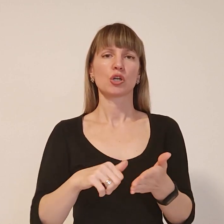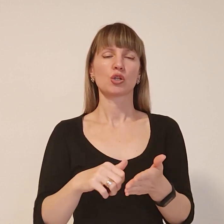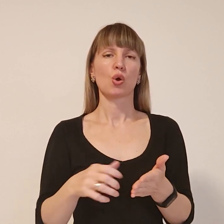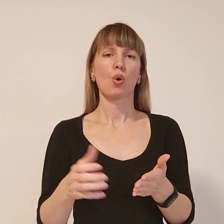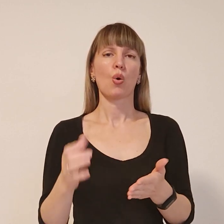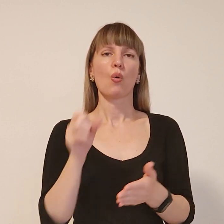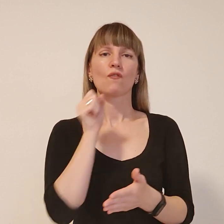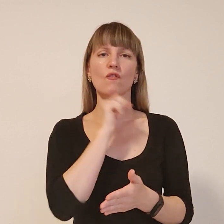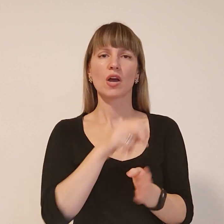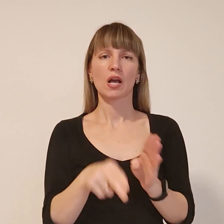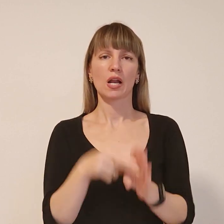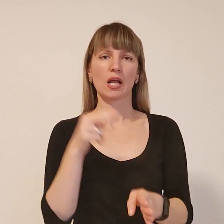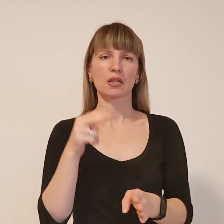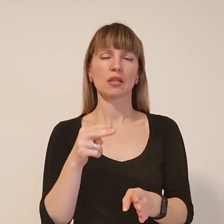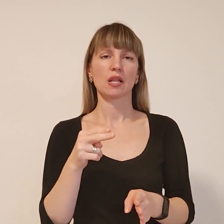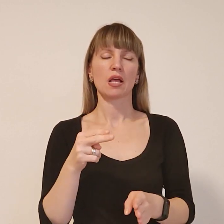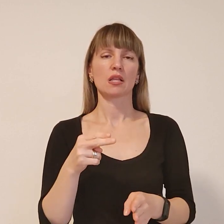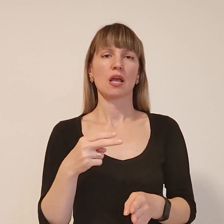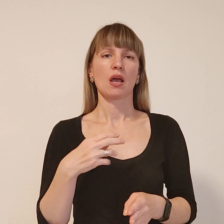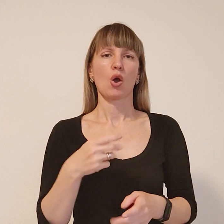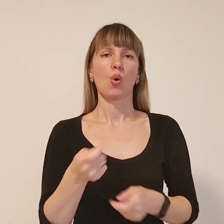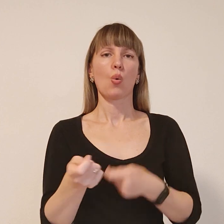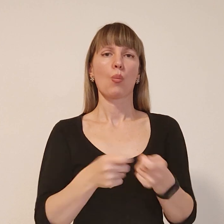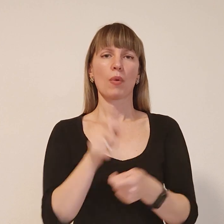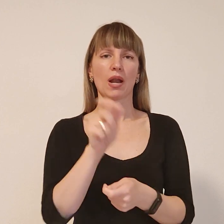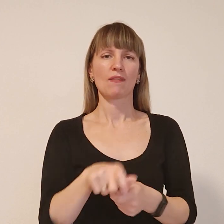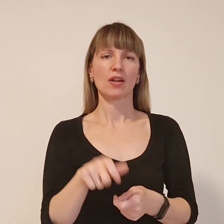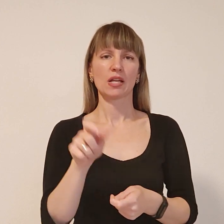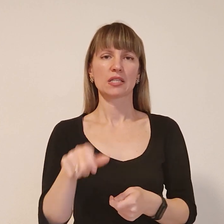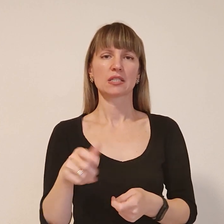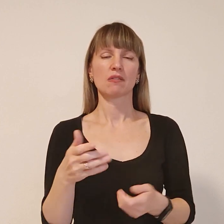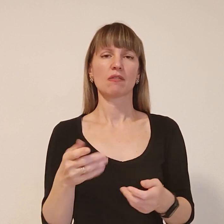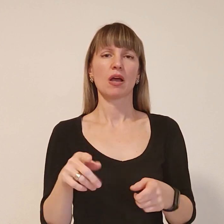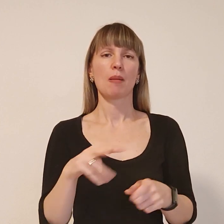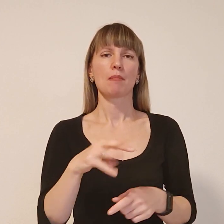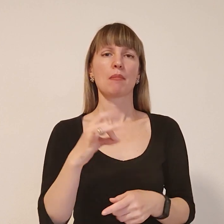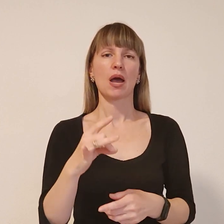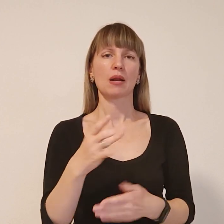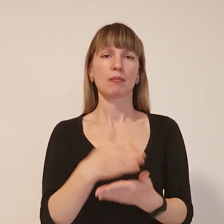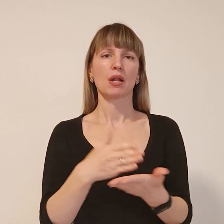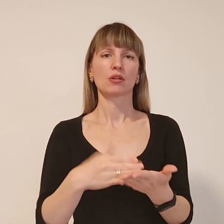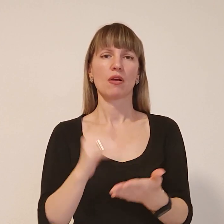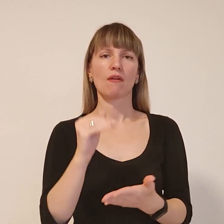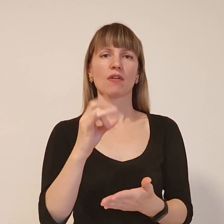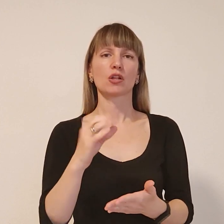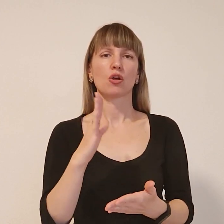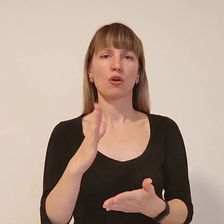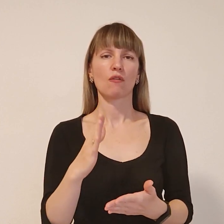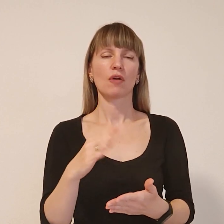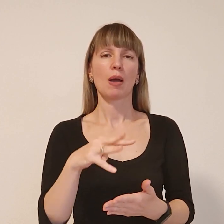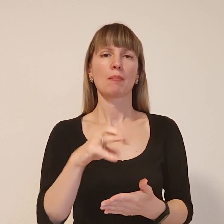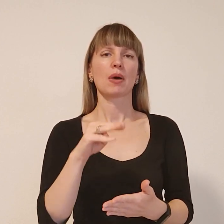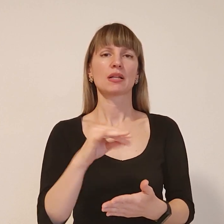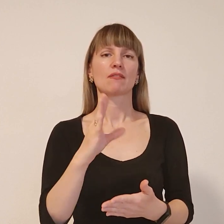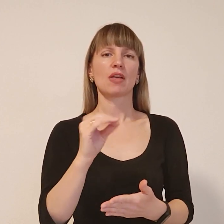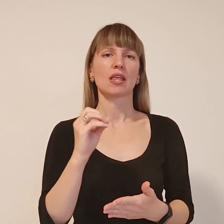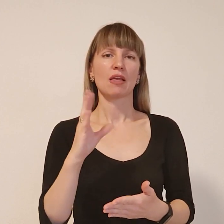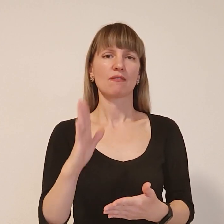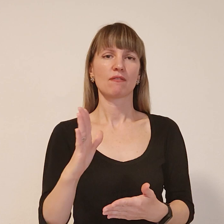управлінців, таких як мер Мелітополя Іван Федоров, таких як Матвєєв і